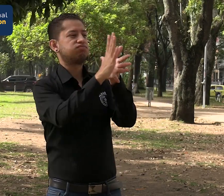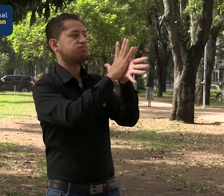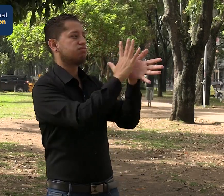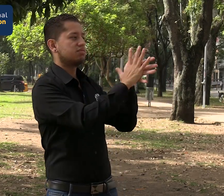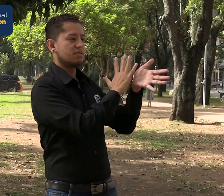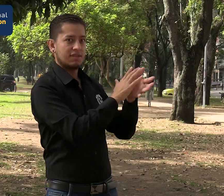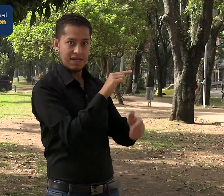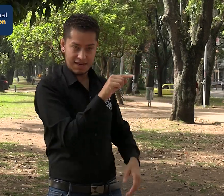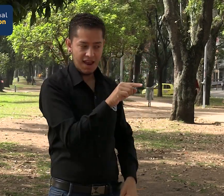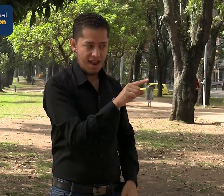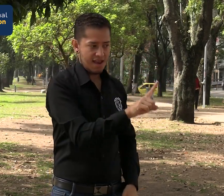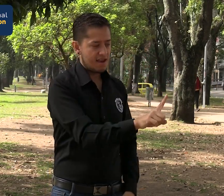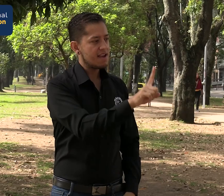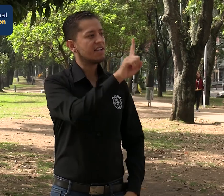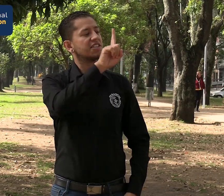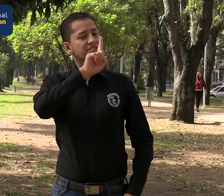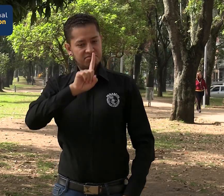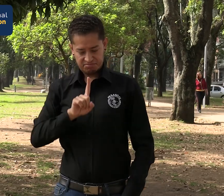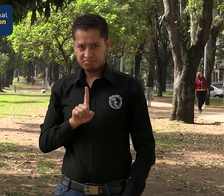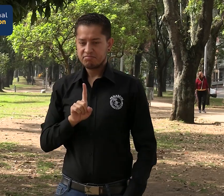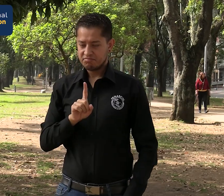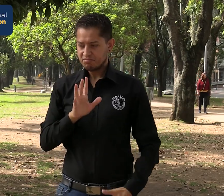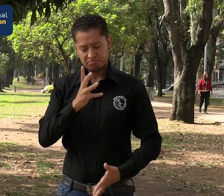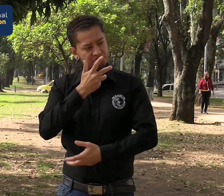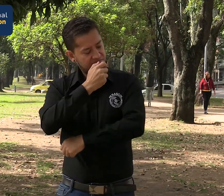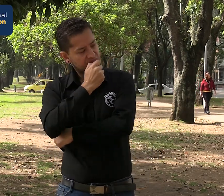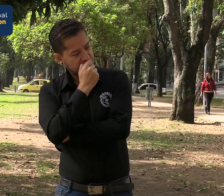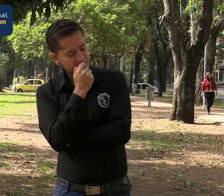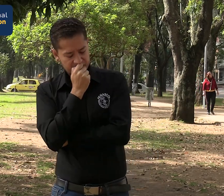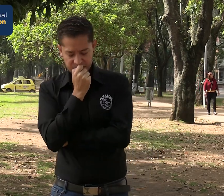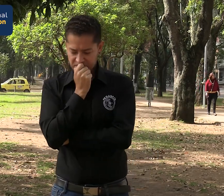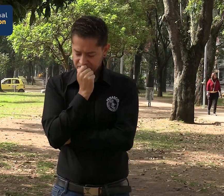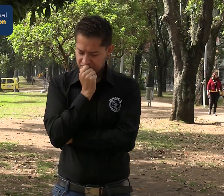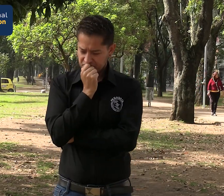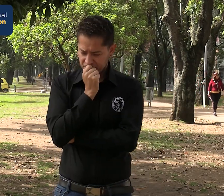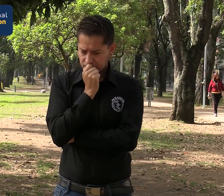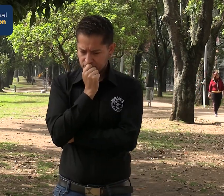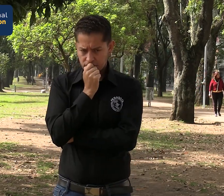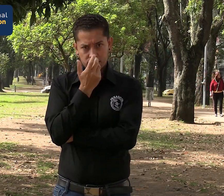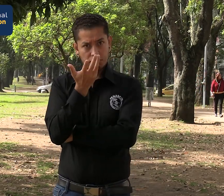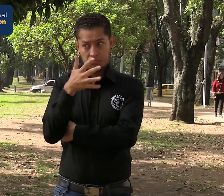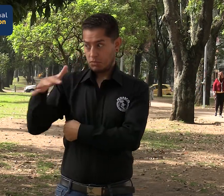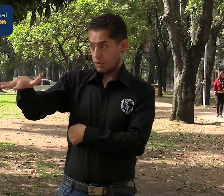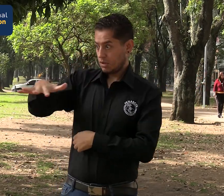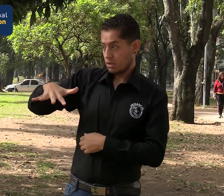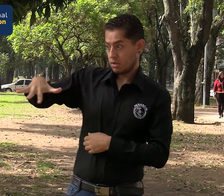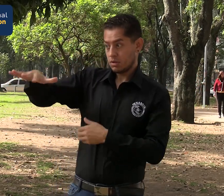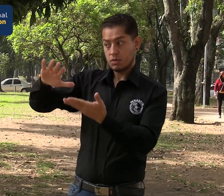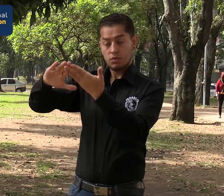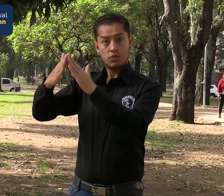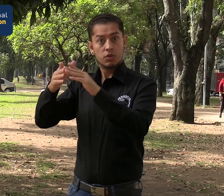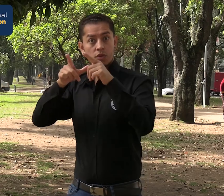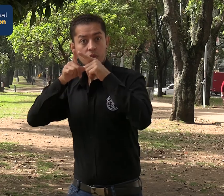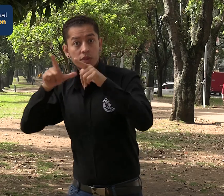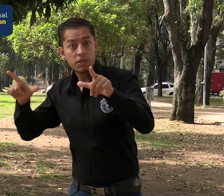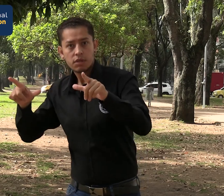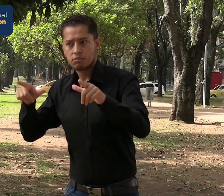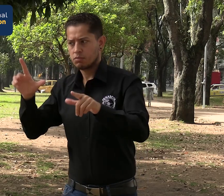comunicación e información. Este es un camino. Bien. Por otro lado está la comunidad